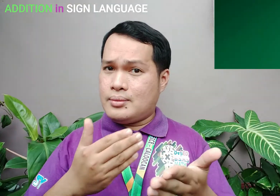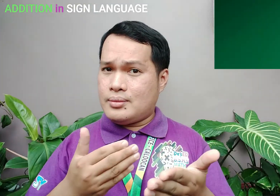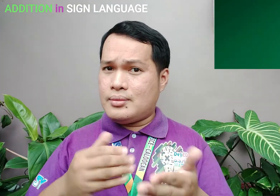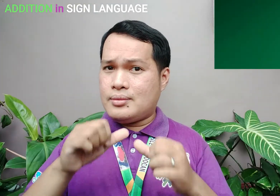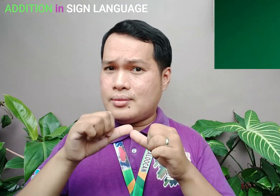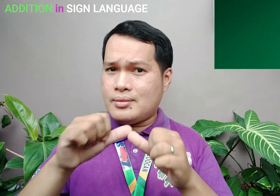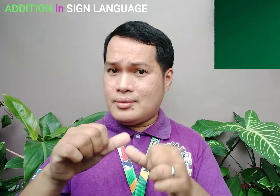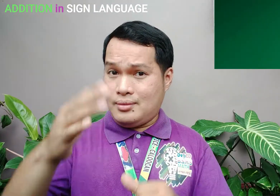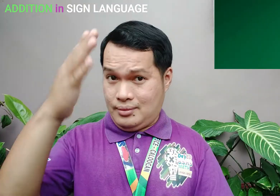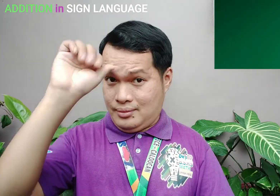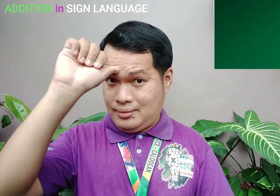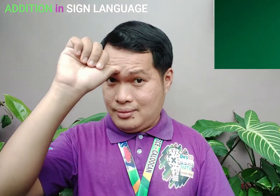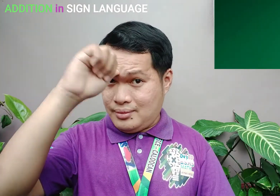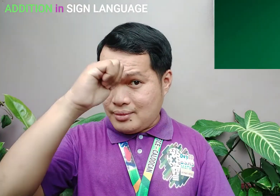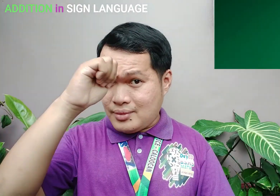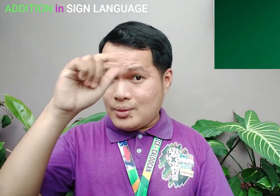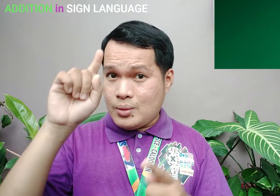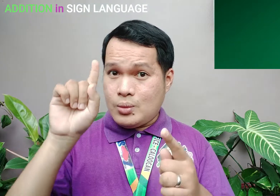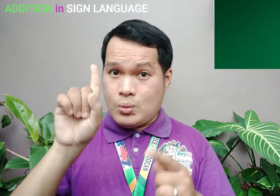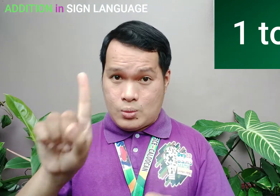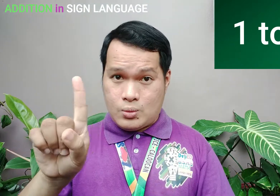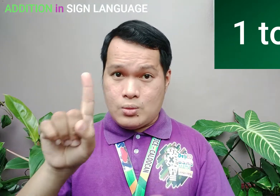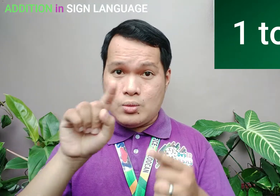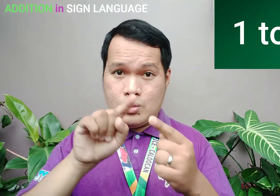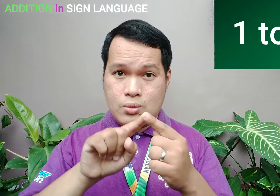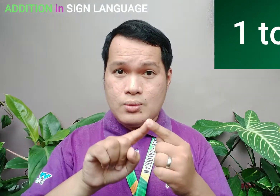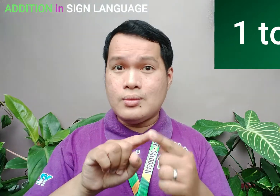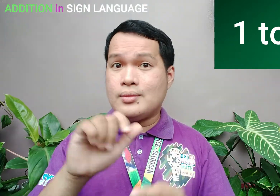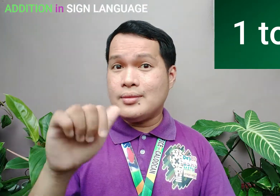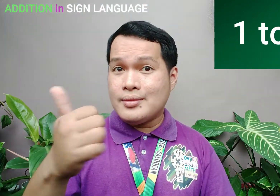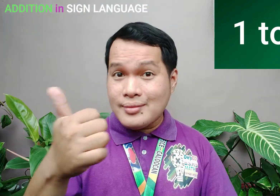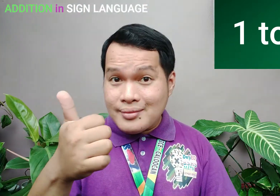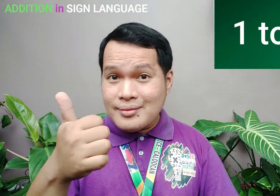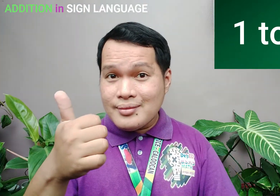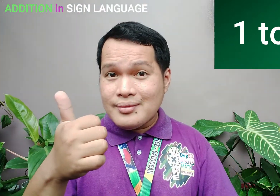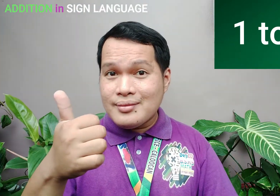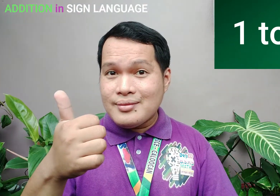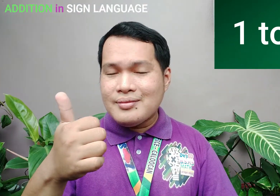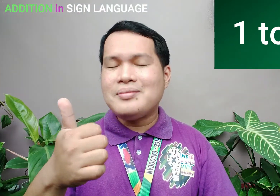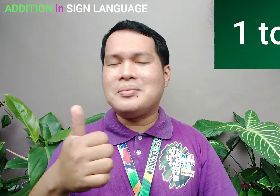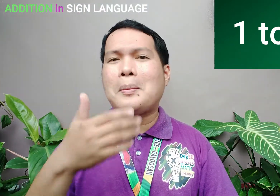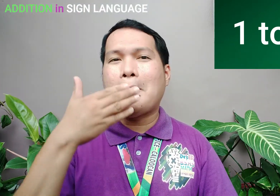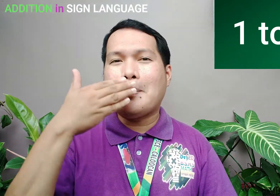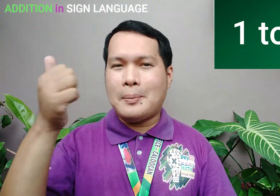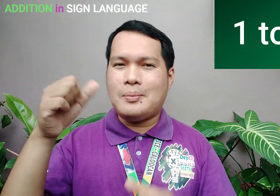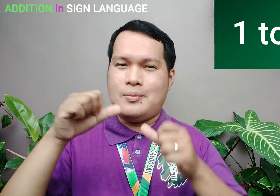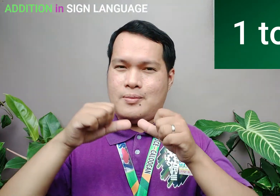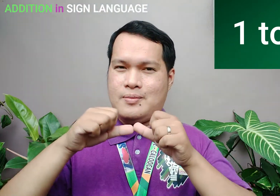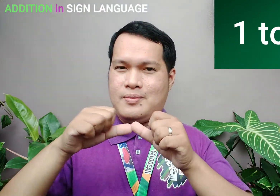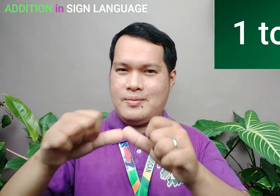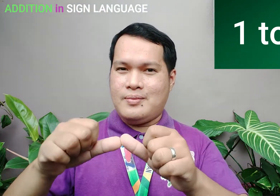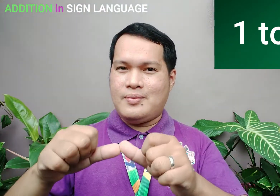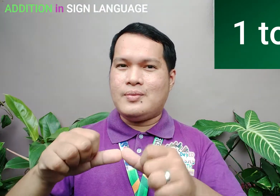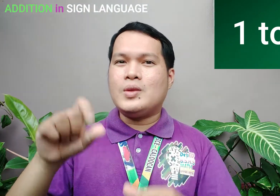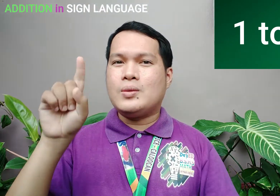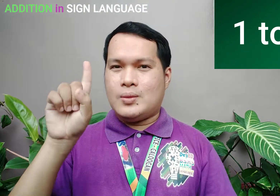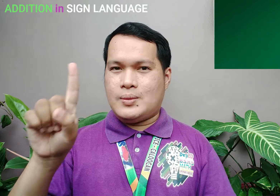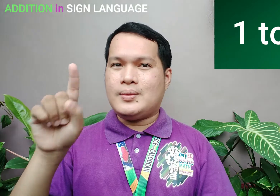Pero sandali, natandaan nyo ba ang bilang na 1 to 10? Mabuting ituloy pa ito sa